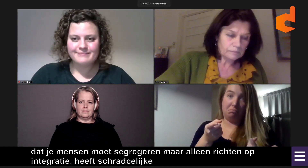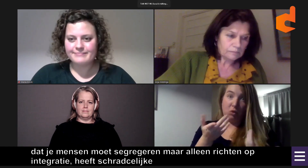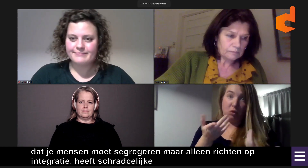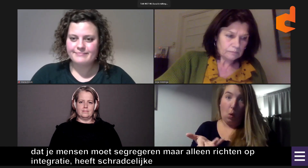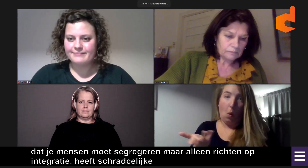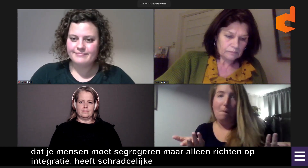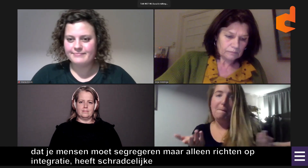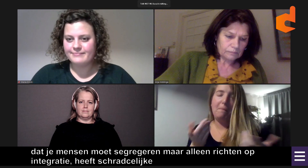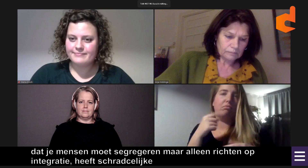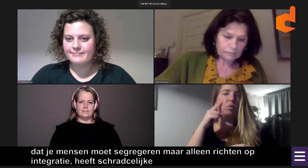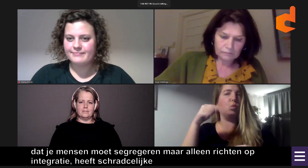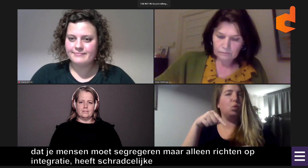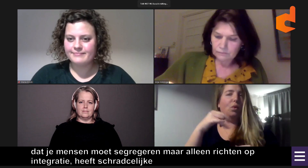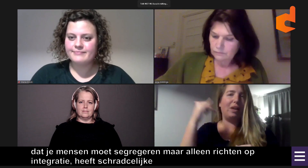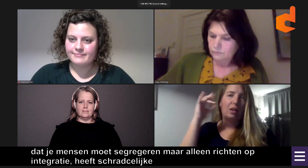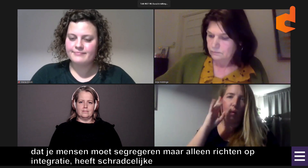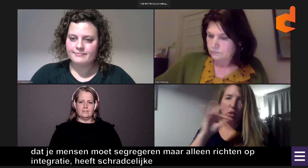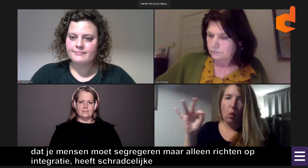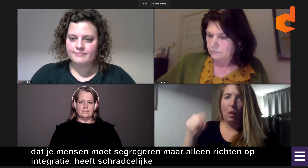Volledige segregatie aan de andere kant.